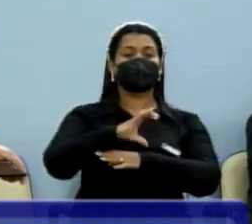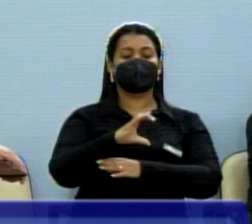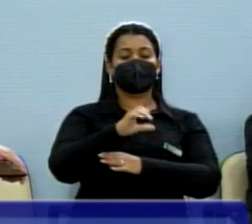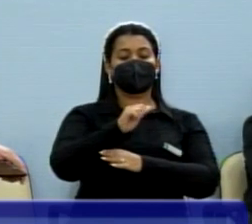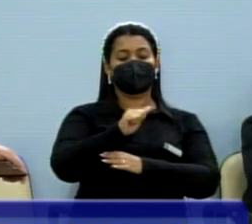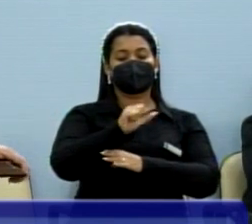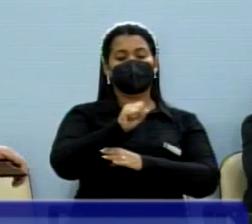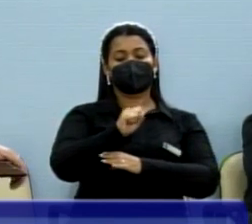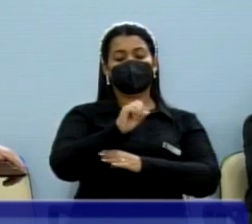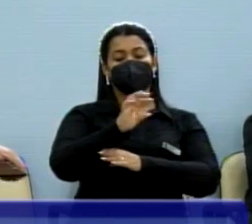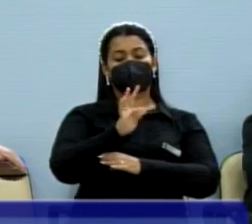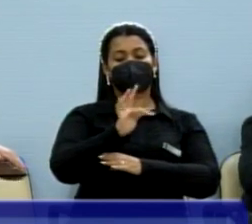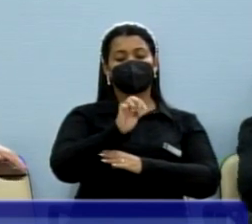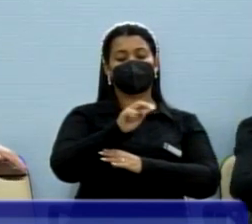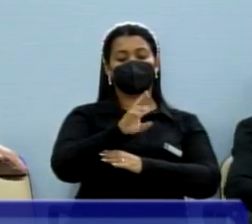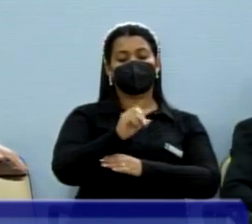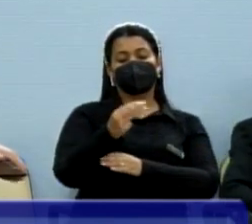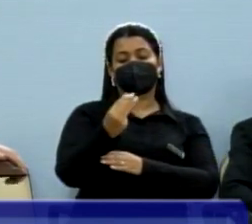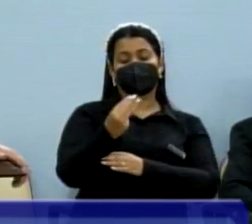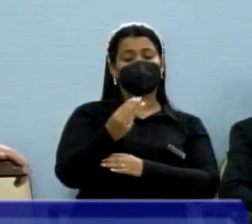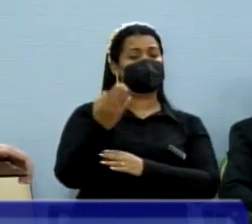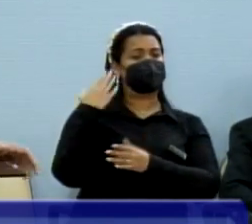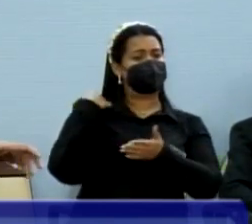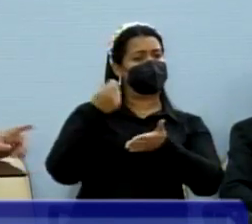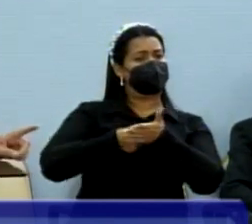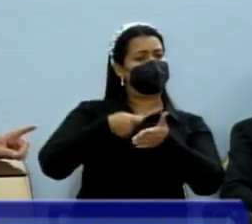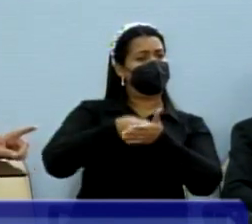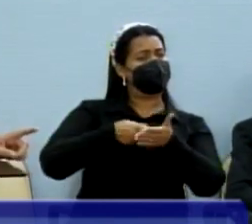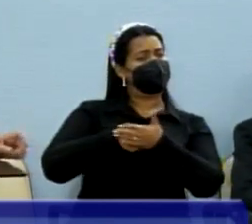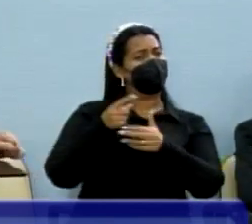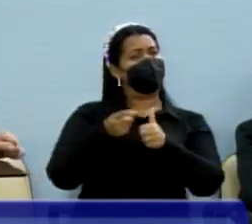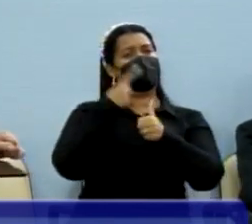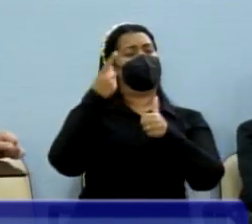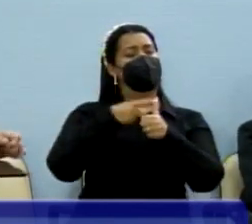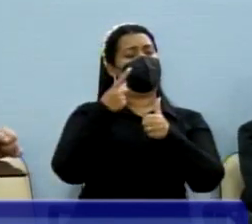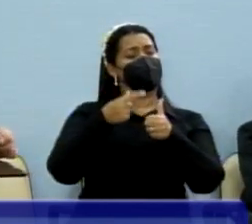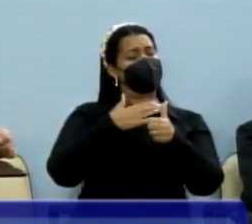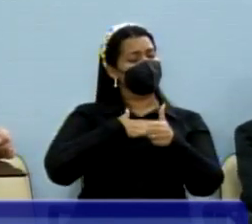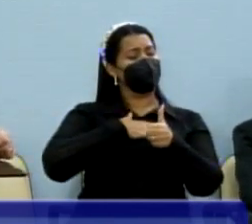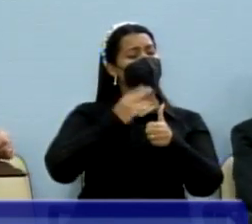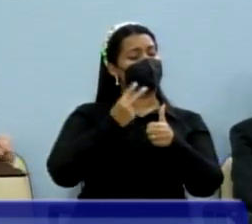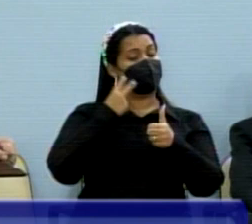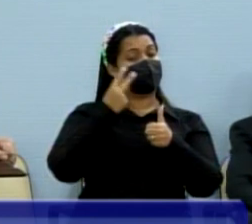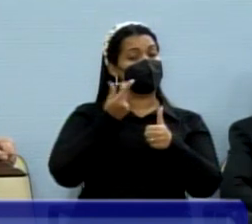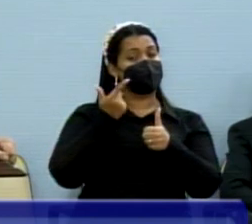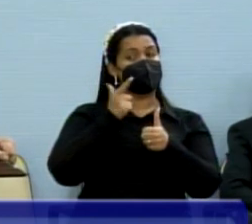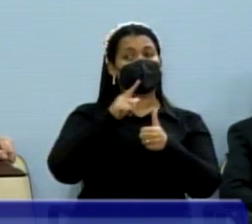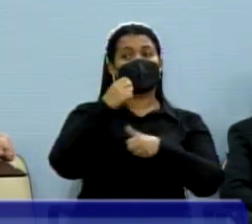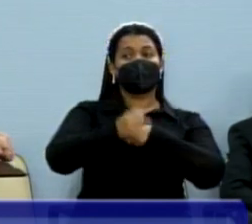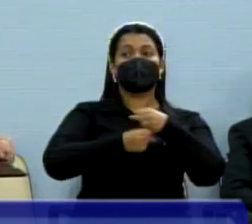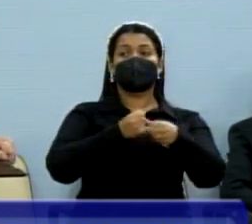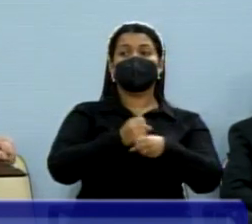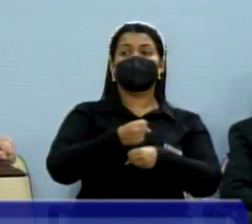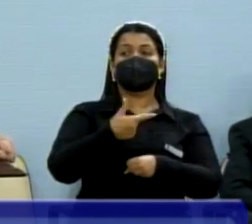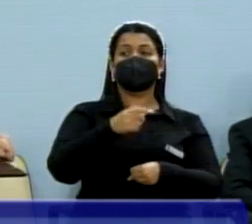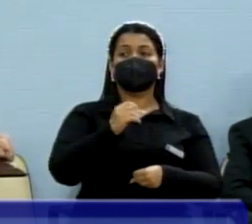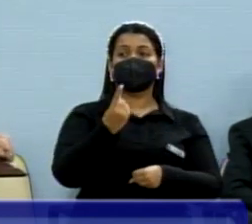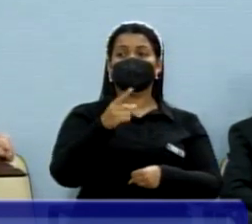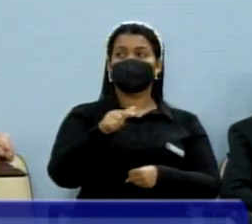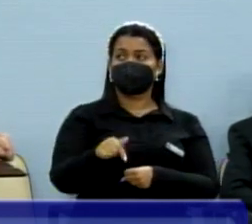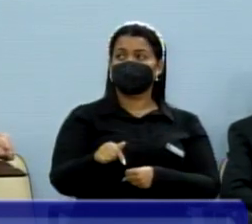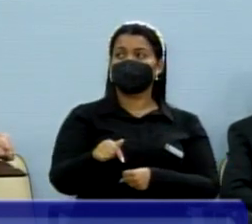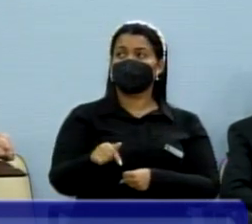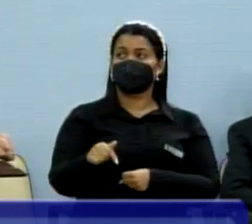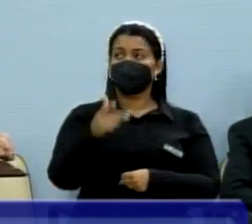Foi uma luta desde o início do meu primeiro ano do meu primeiro mandato, em 2017, aonde fui